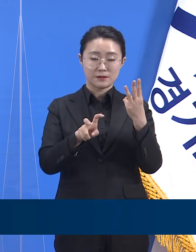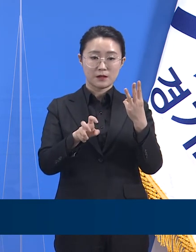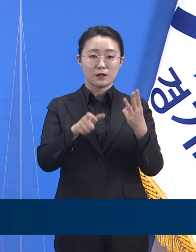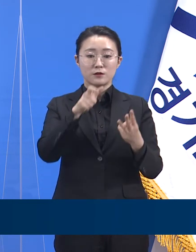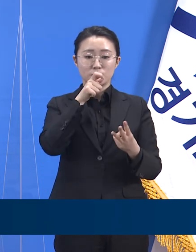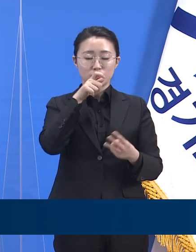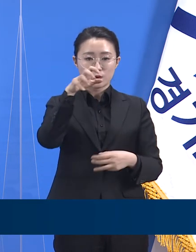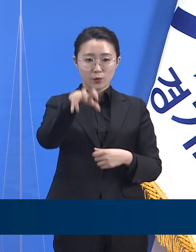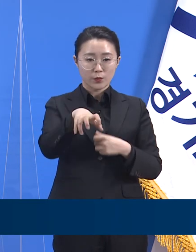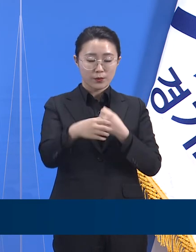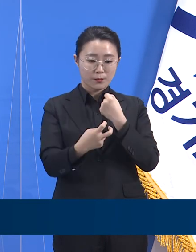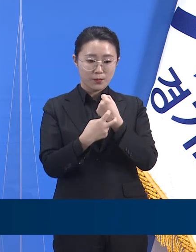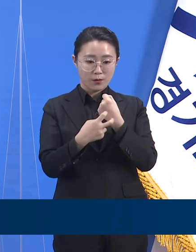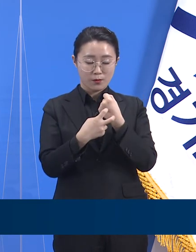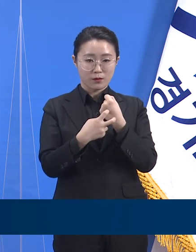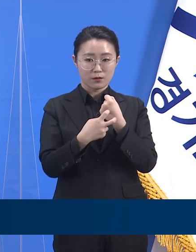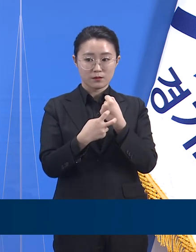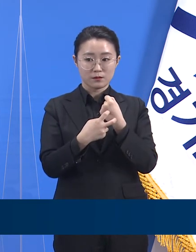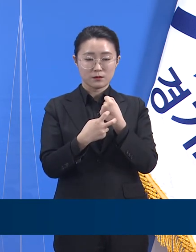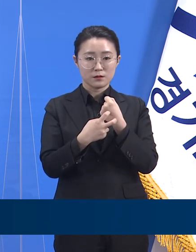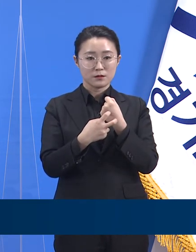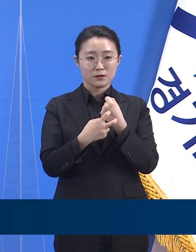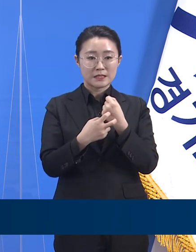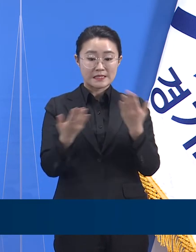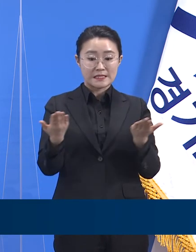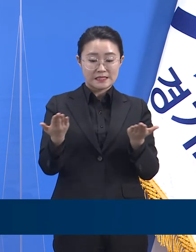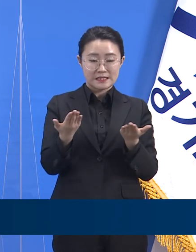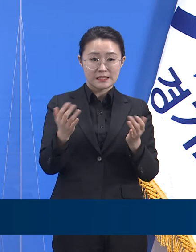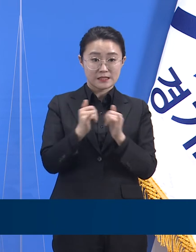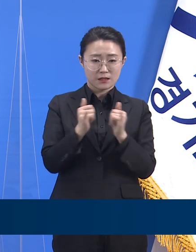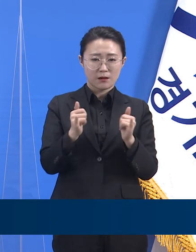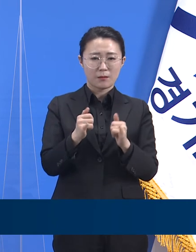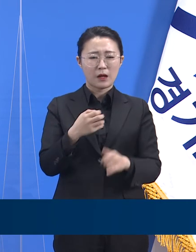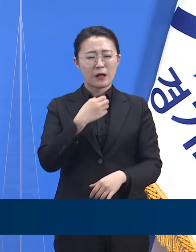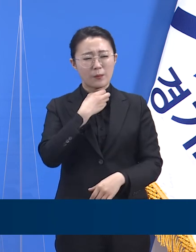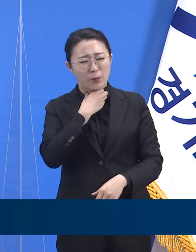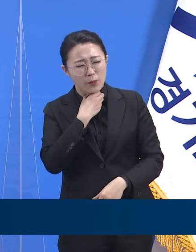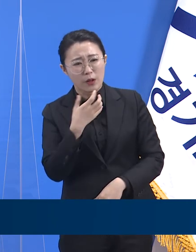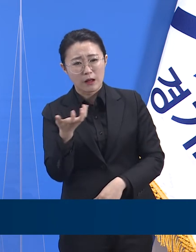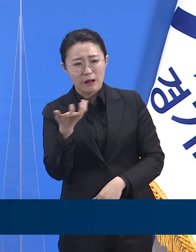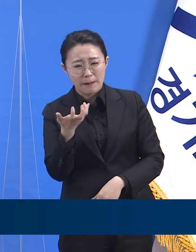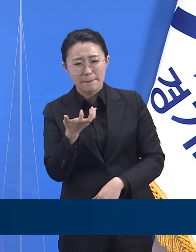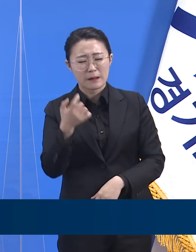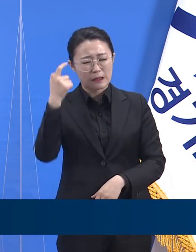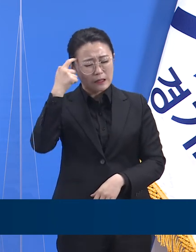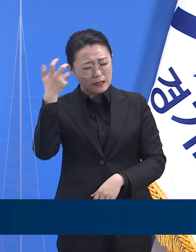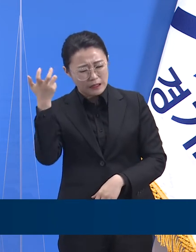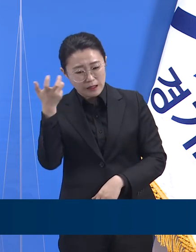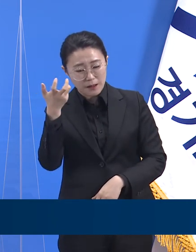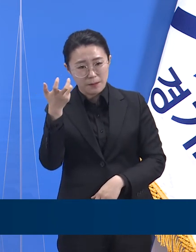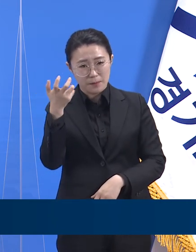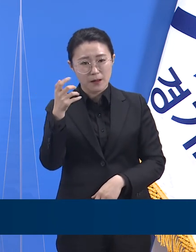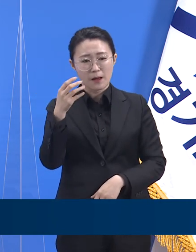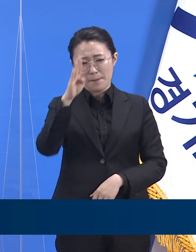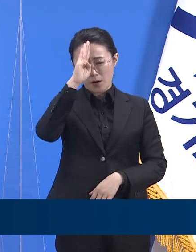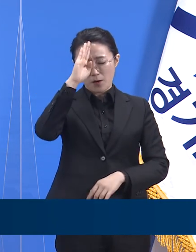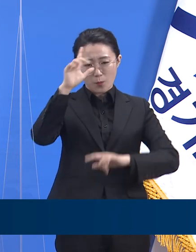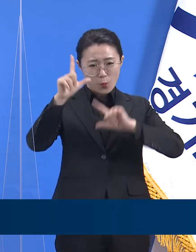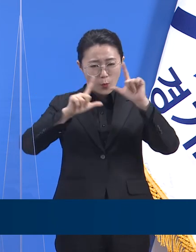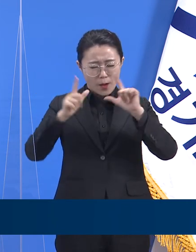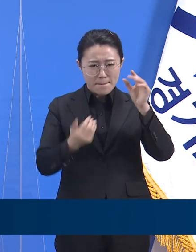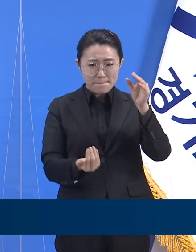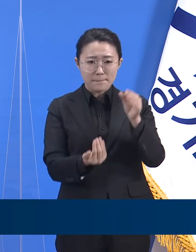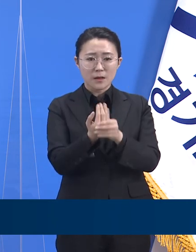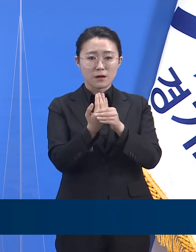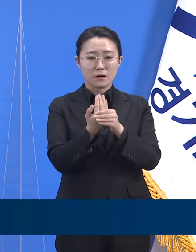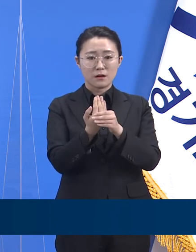소재 의료기관 종사자 한 명에게서 인후통, 두통 등의 증상이 나타났고 20일 실시한 PCR